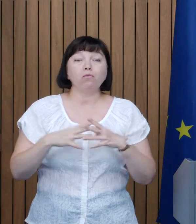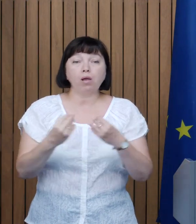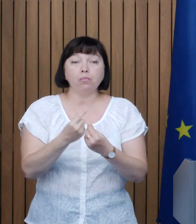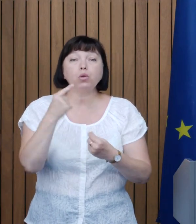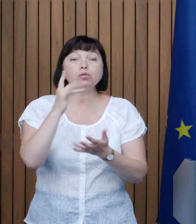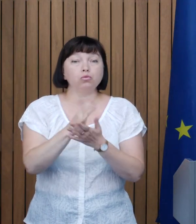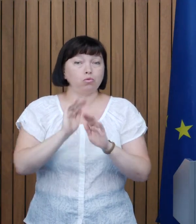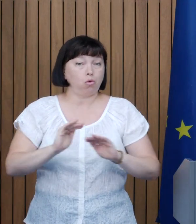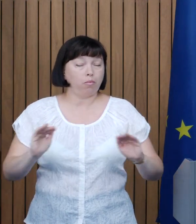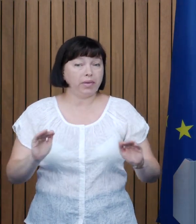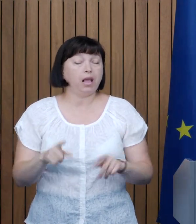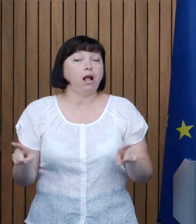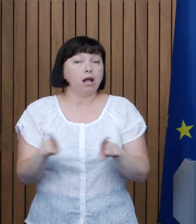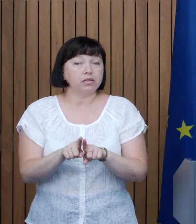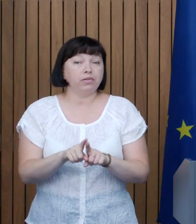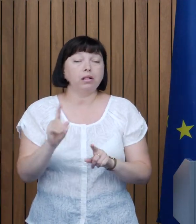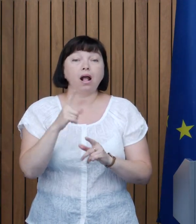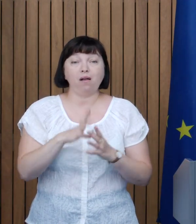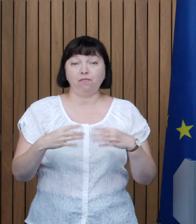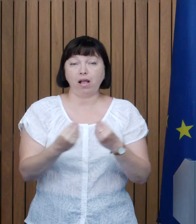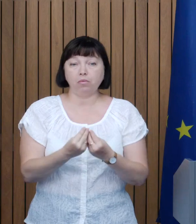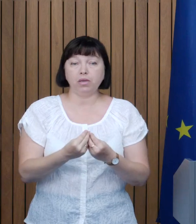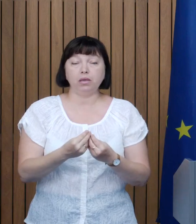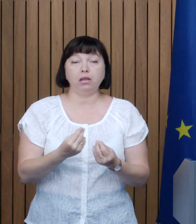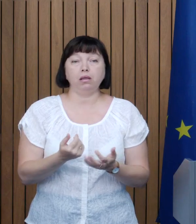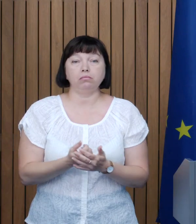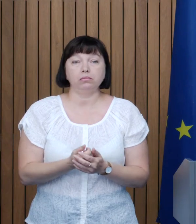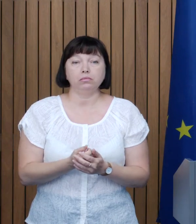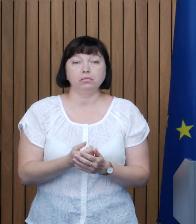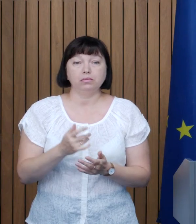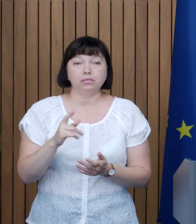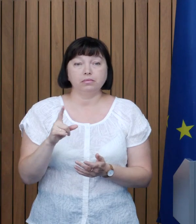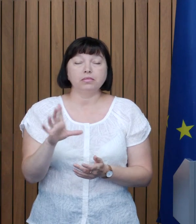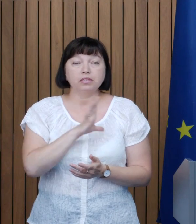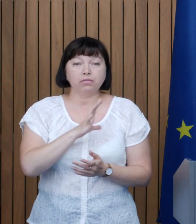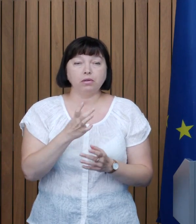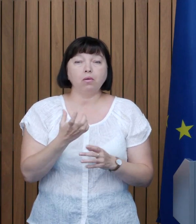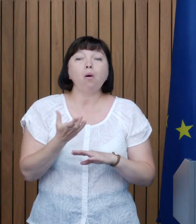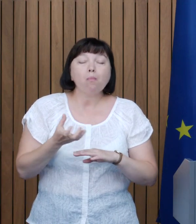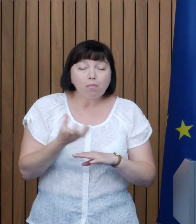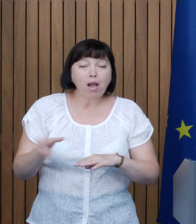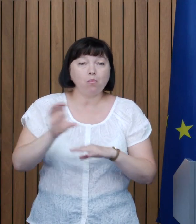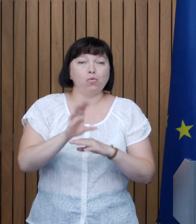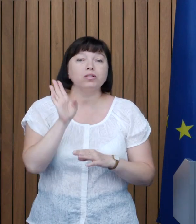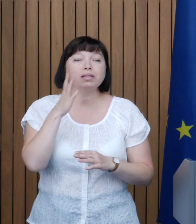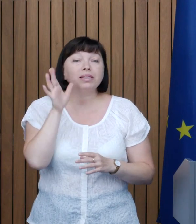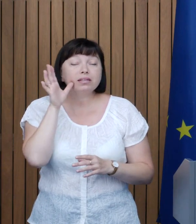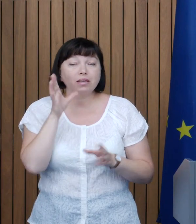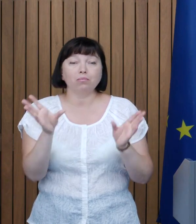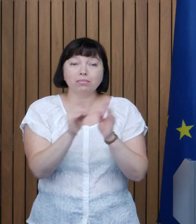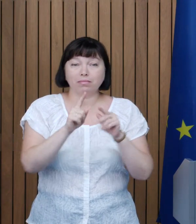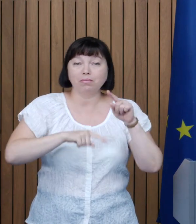Astfel încât familiile să stea mai mult timp cu acei dragi și mai puțin